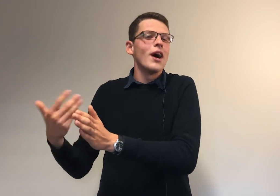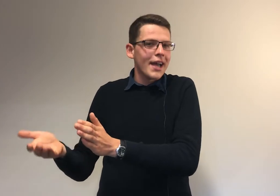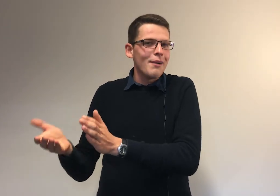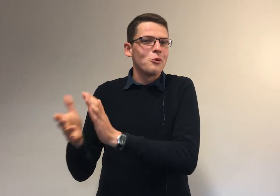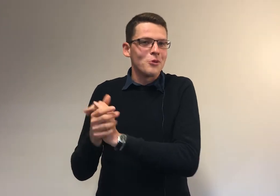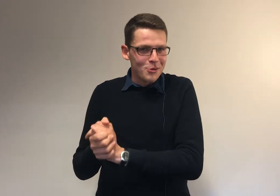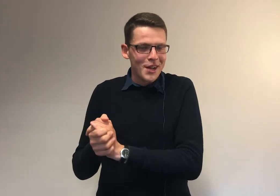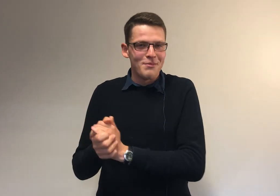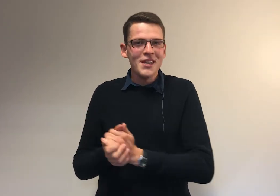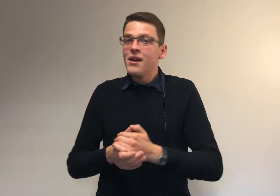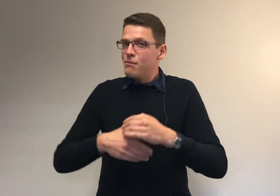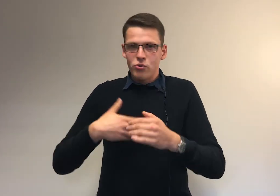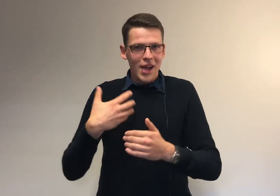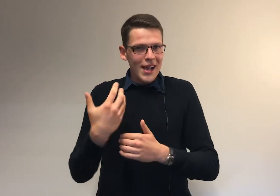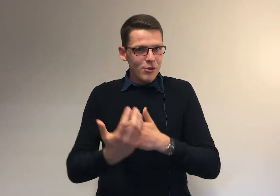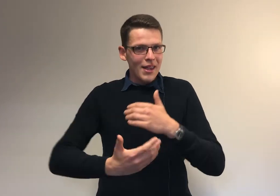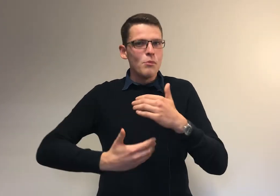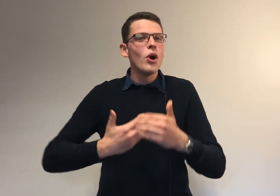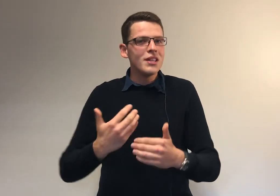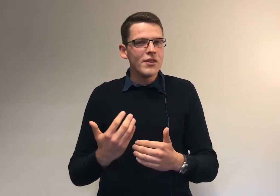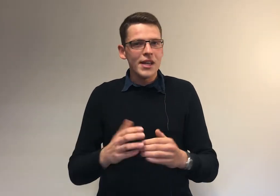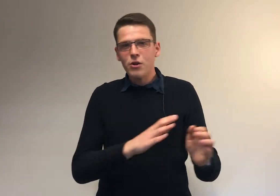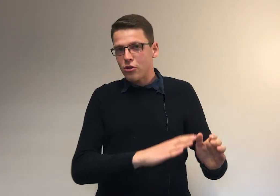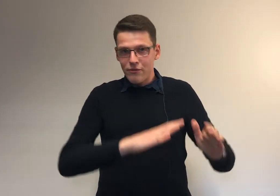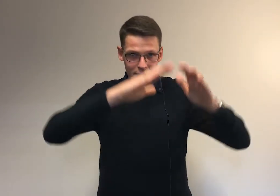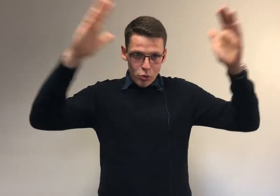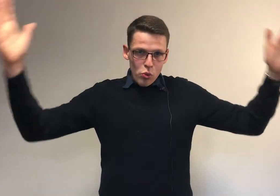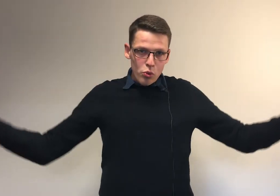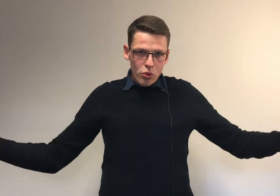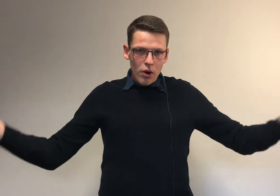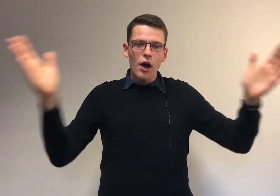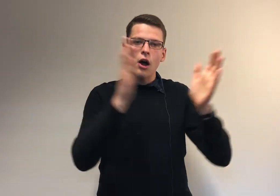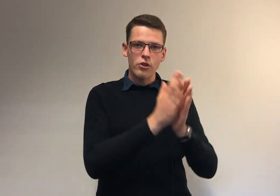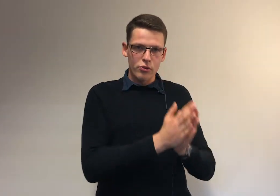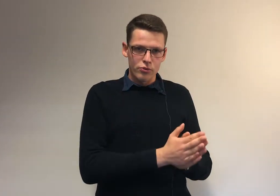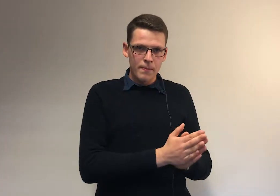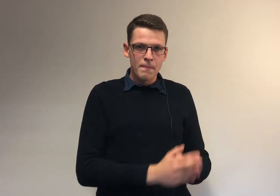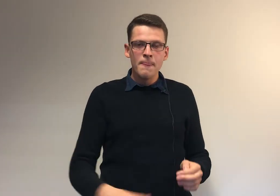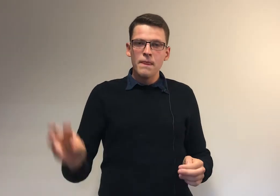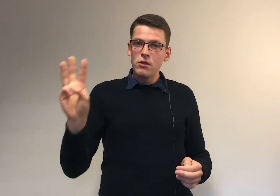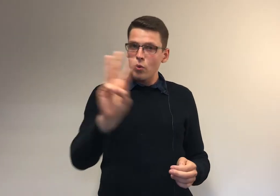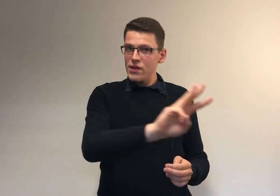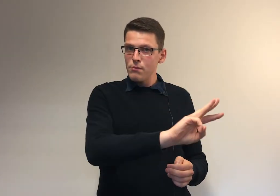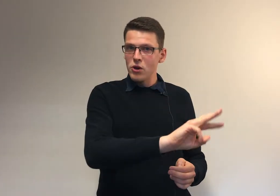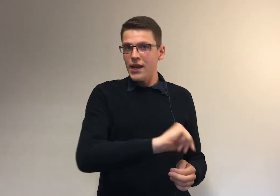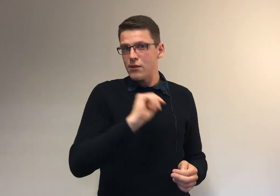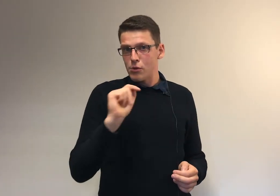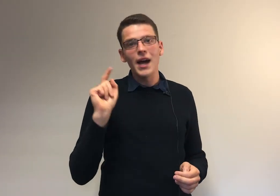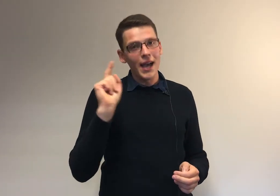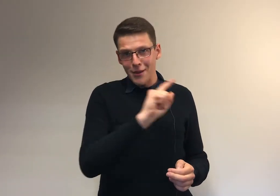agréable que manger du salami, mais en tout cas, ce sera moins difficile que de t'enfiler tout le cours en un coup. Troisième mot-clé, celui-là est un